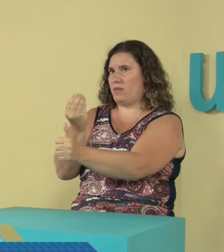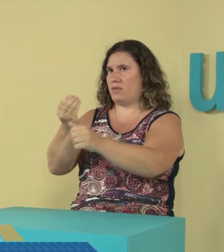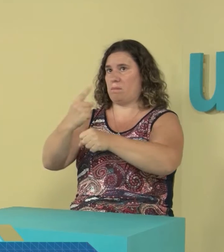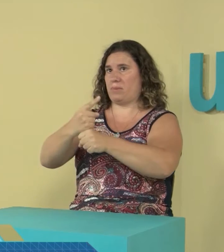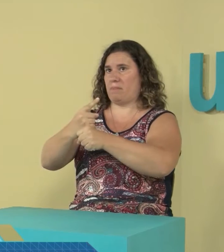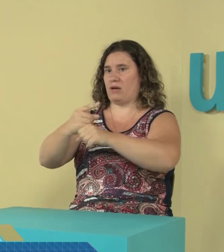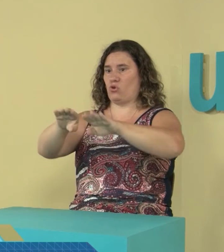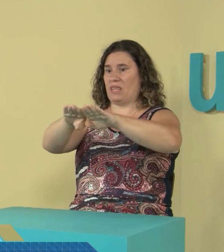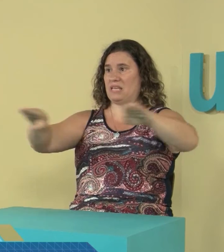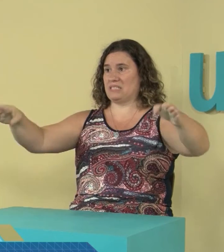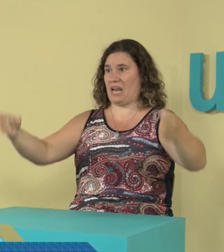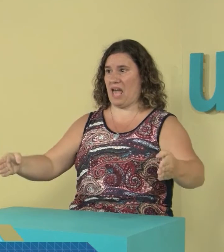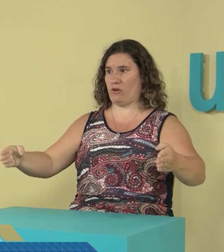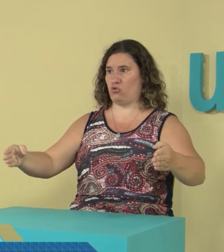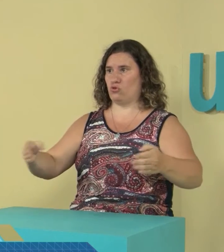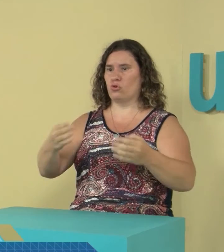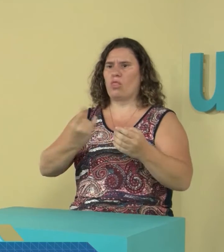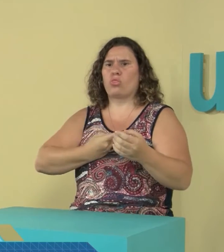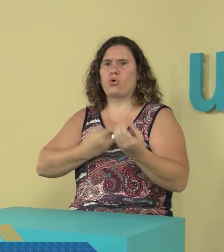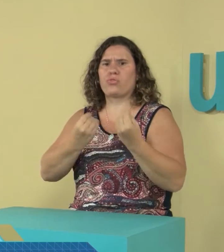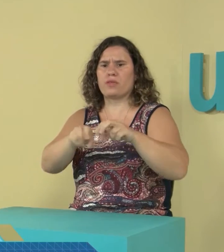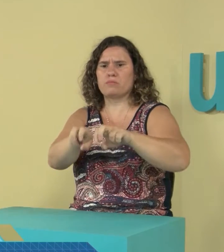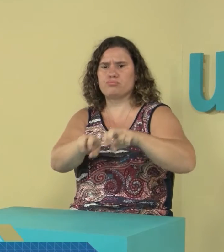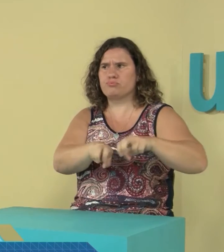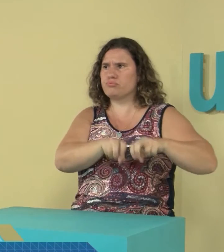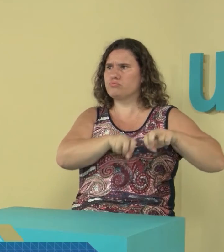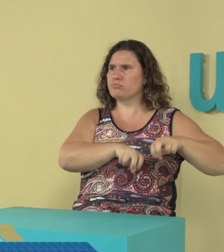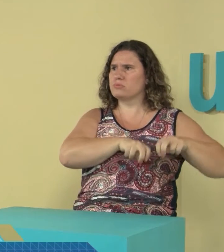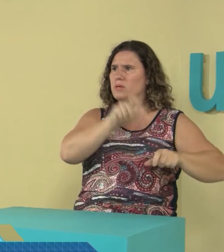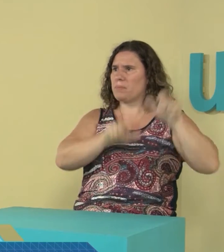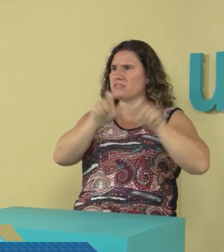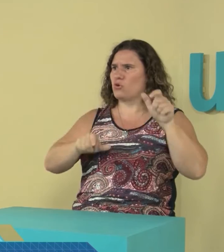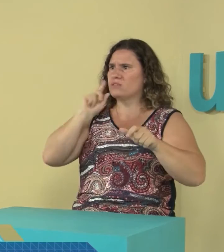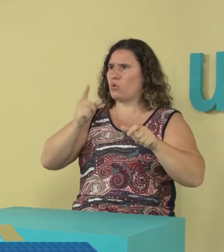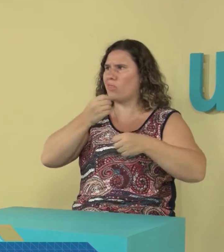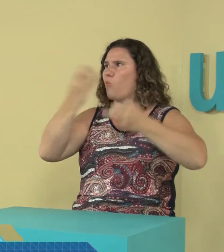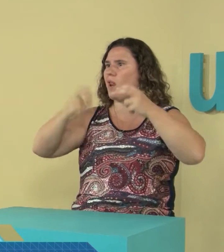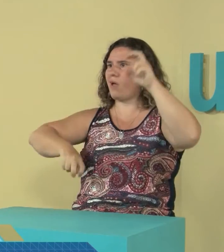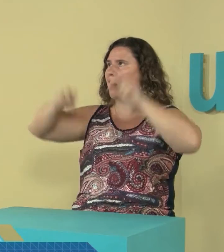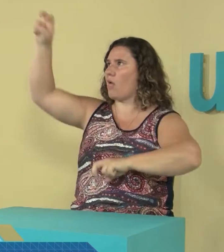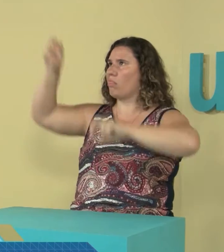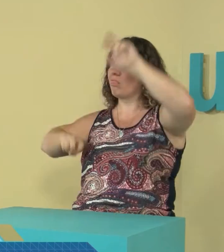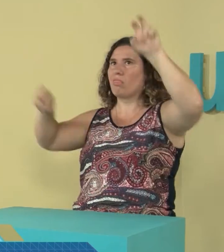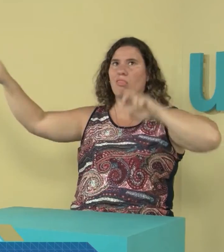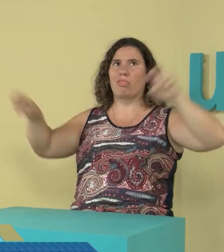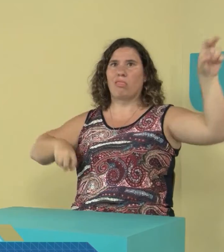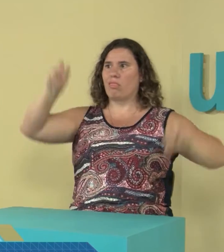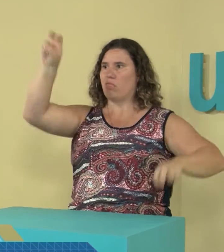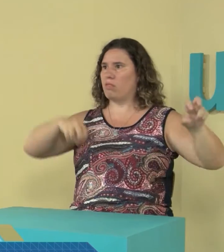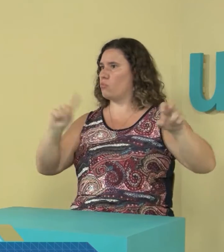si están arriba, abajo del escenario, por ejemplo. Arriba del escenario o abajo, dónde se sientan las personas sordas, no pueden